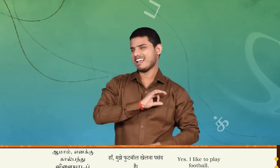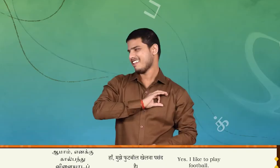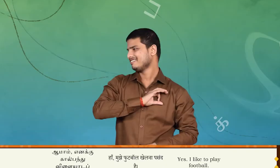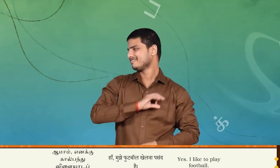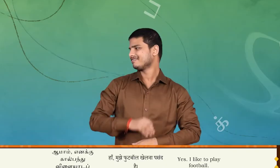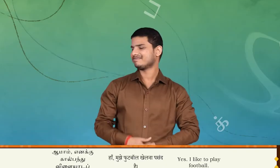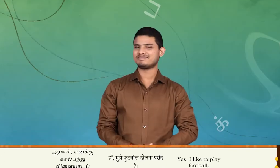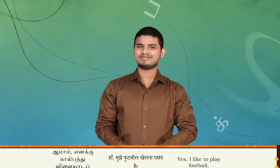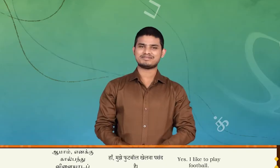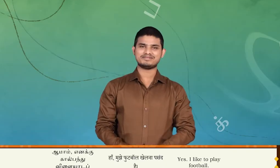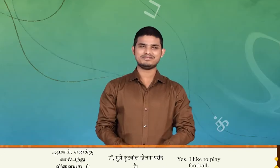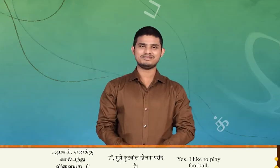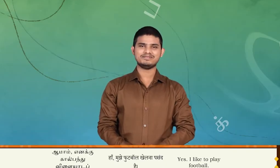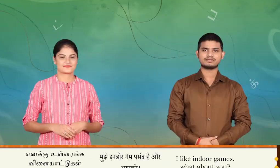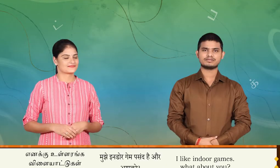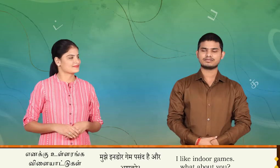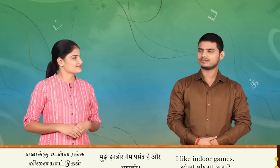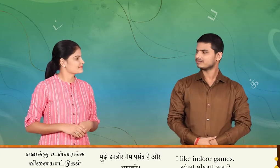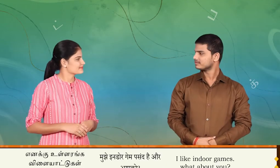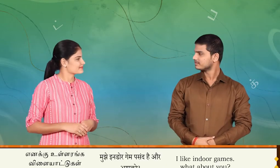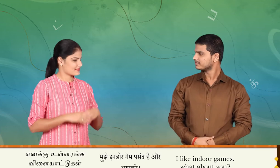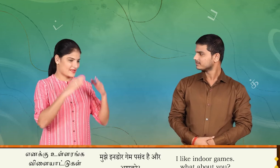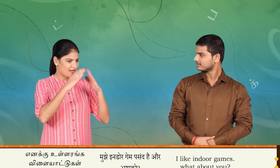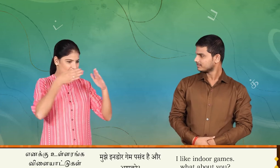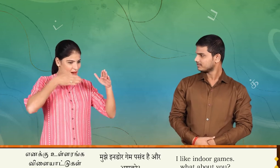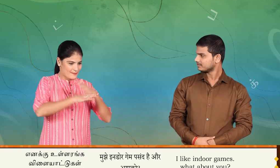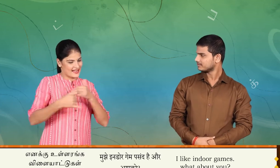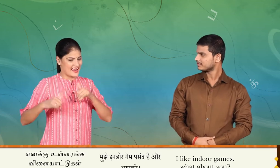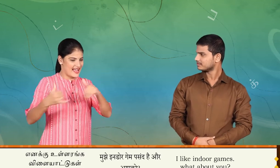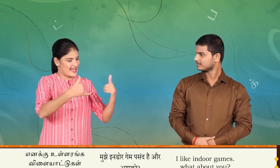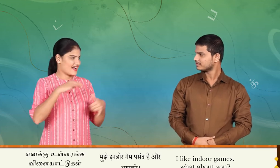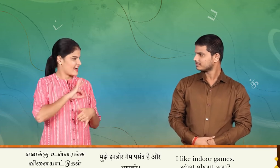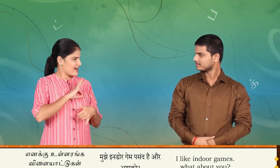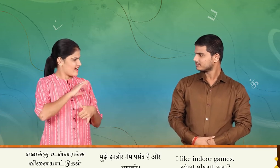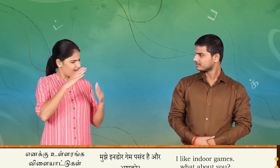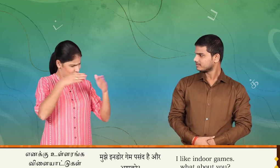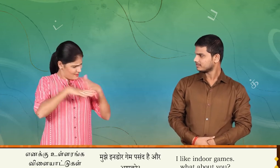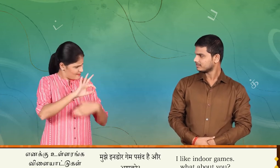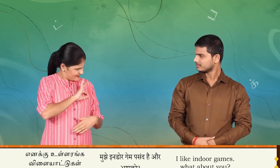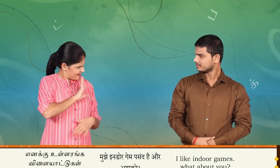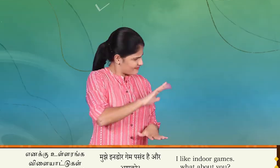chilledப்பந்த விலையாட பிடிக்கும் எனக்கு உள்ளரங்க விலையாட்டுகள் பிடுக்கும् உனக்கு